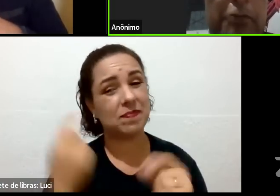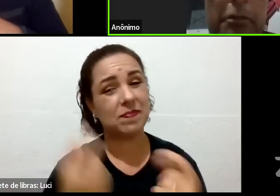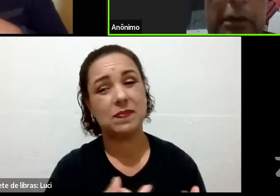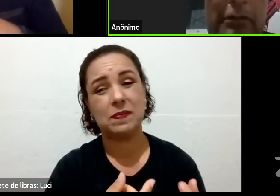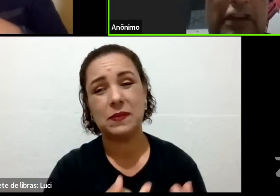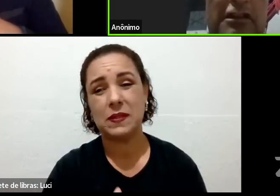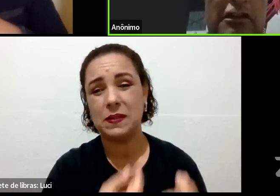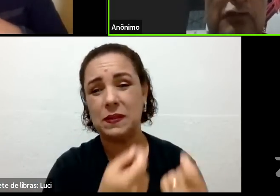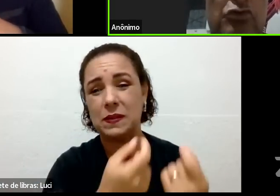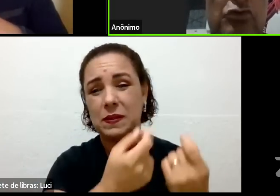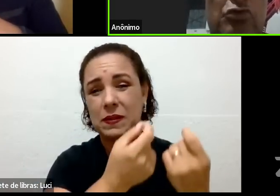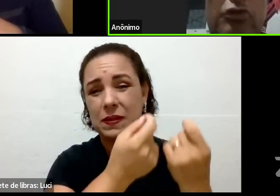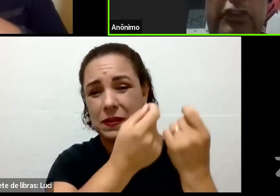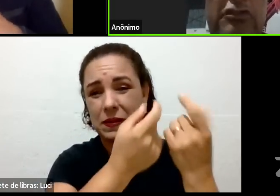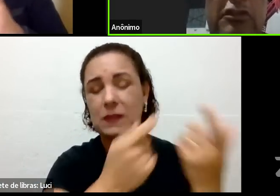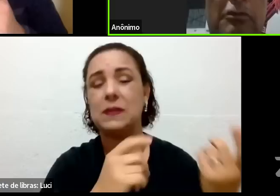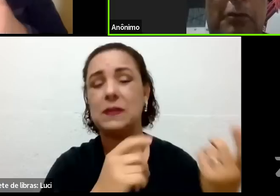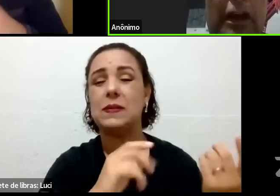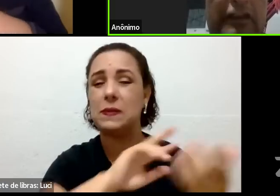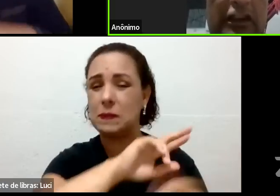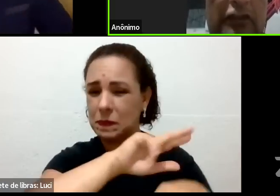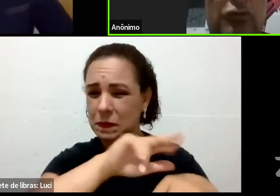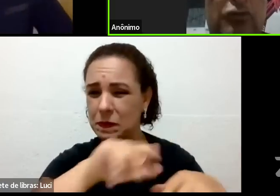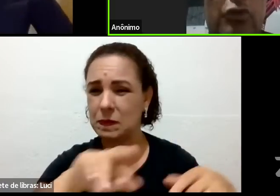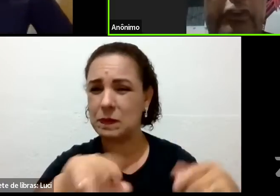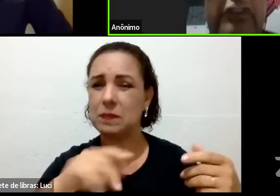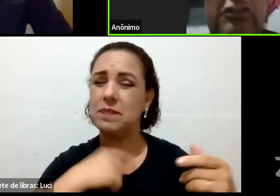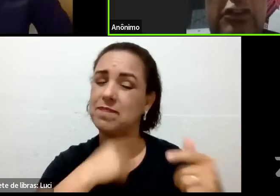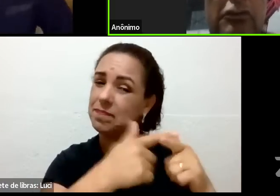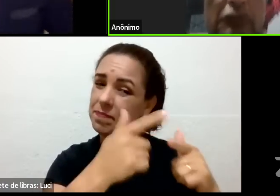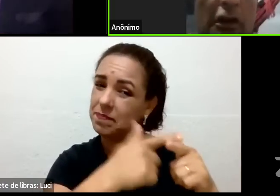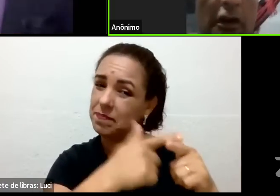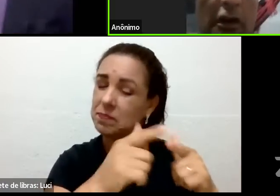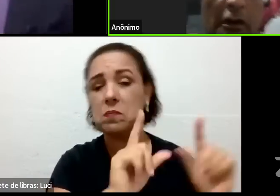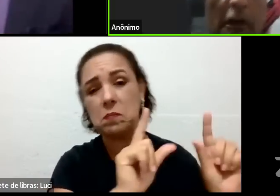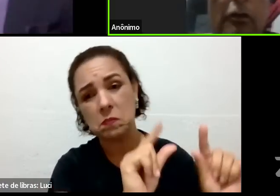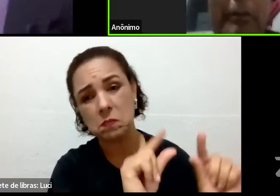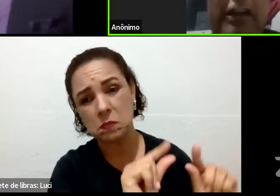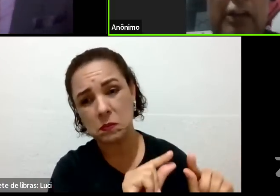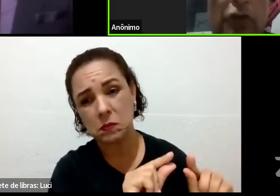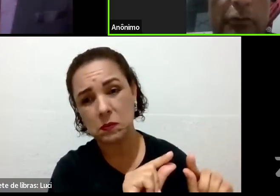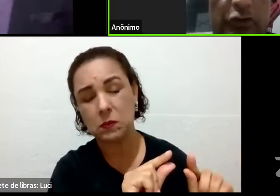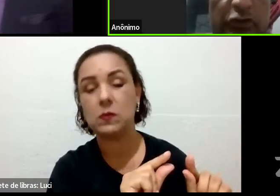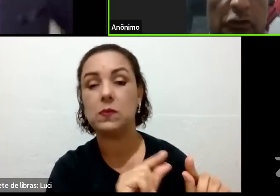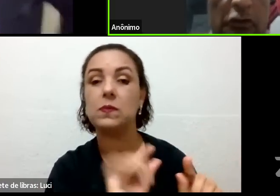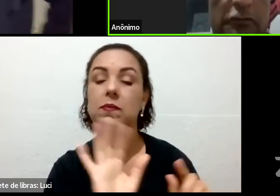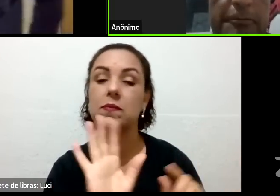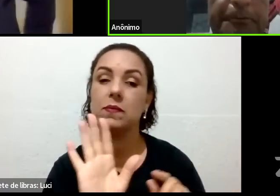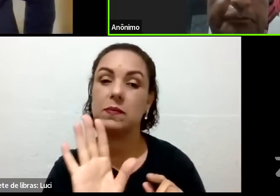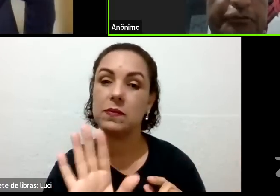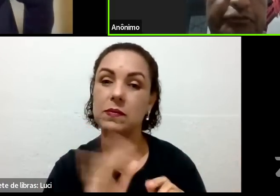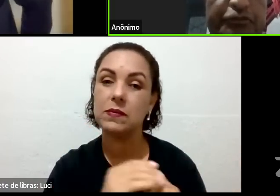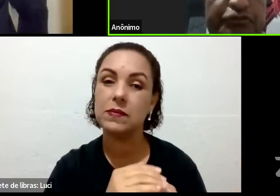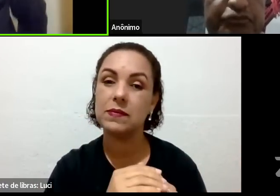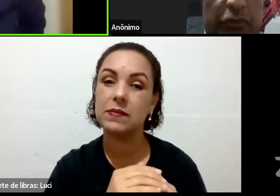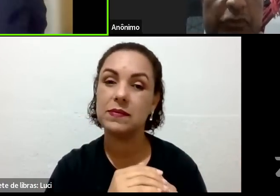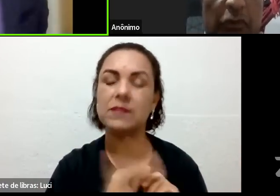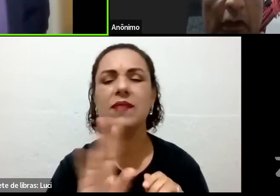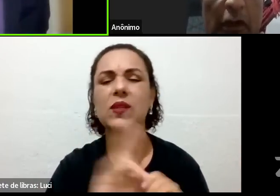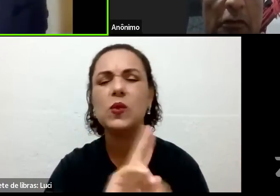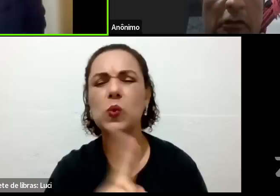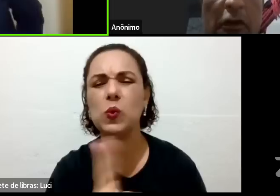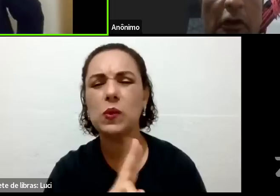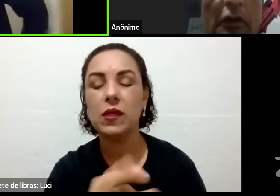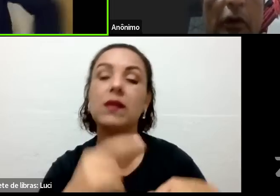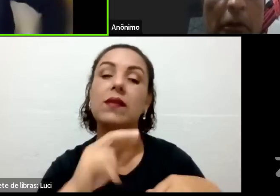que esse problema aí eu não estou sentindo mais, dele, estou sentindo, como é que é o nome do senhor? É Rômulo.